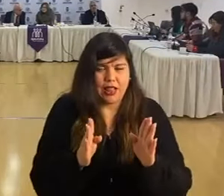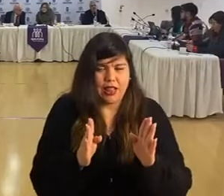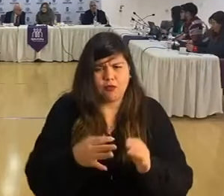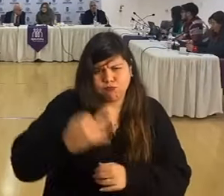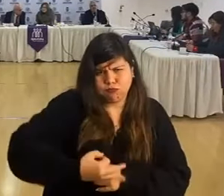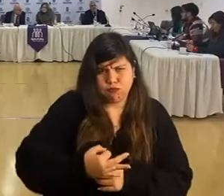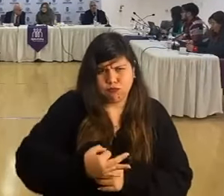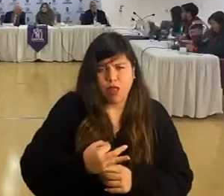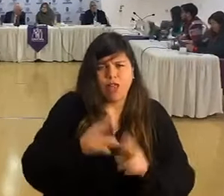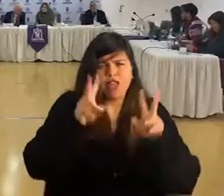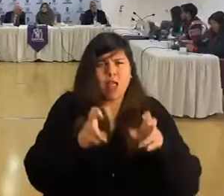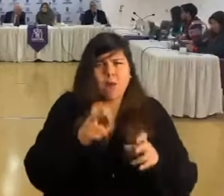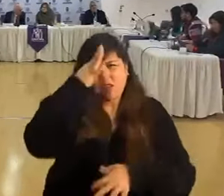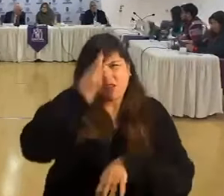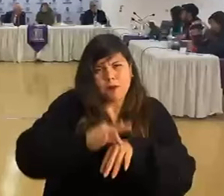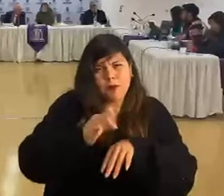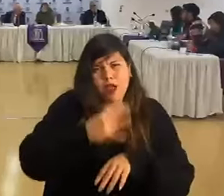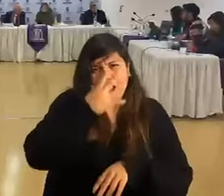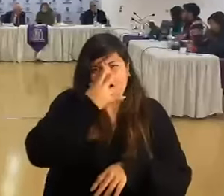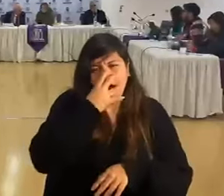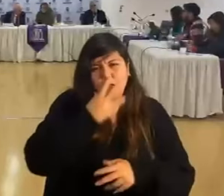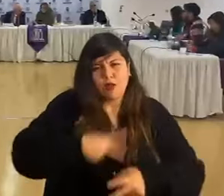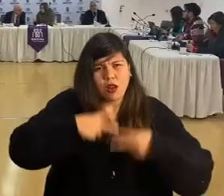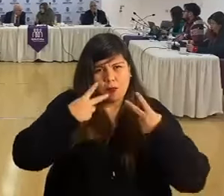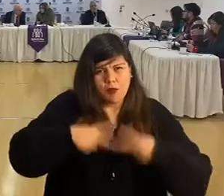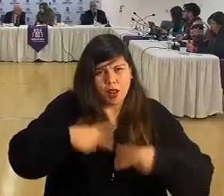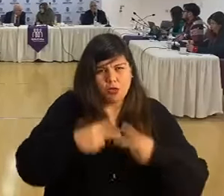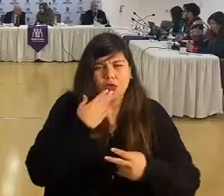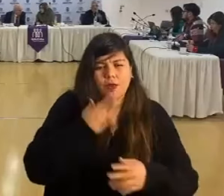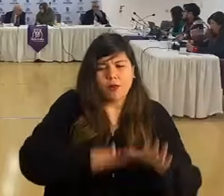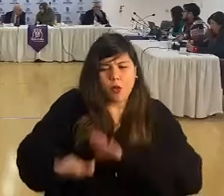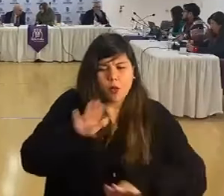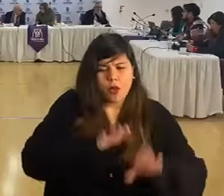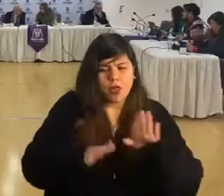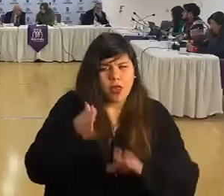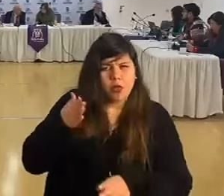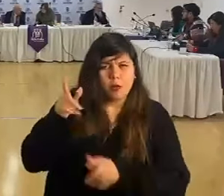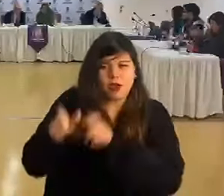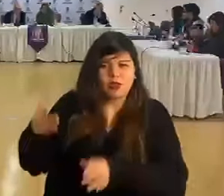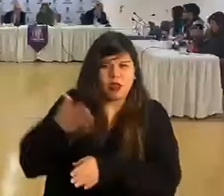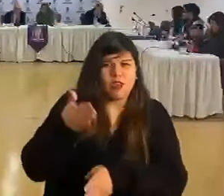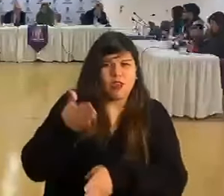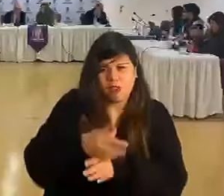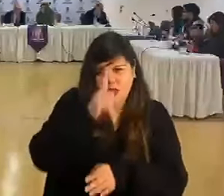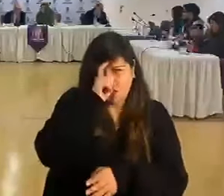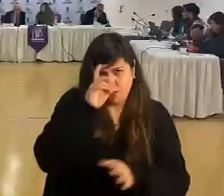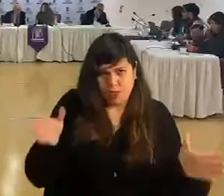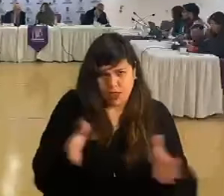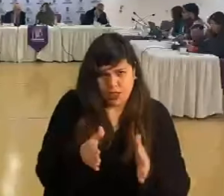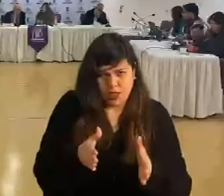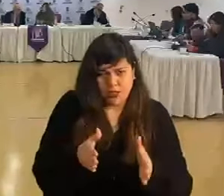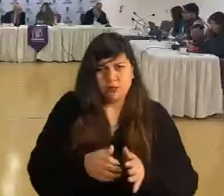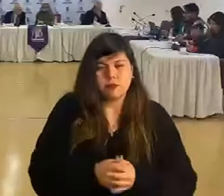todos los cuadros respiratorios y las urgencias de cuidado que acudan a nuestros servicios de atención primaria.